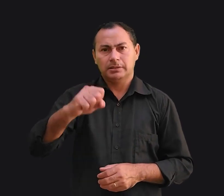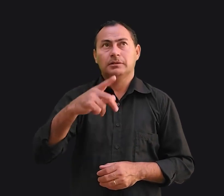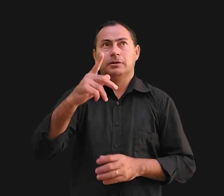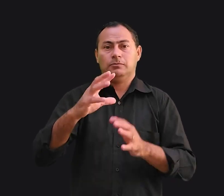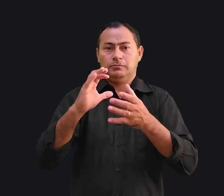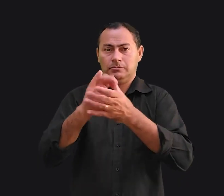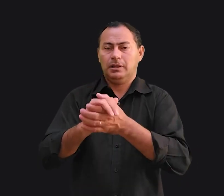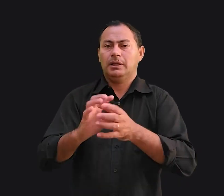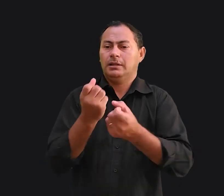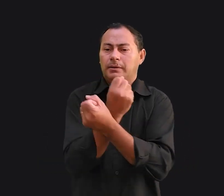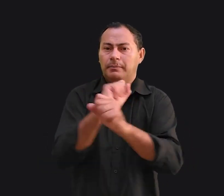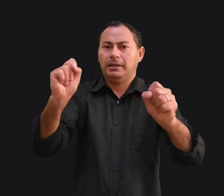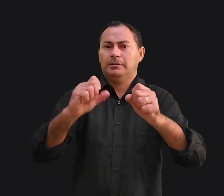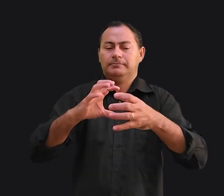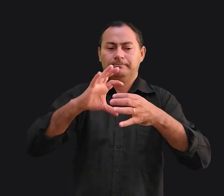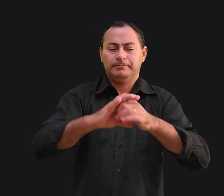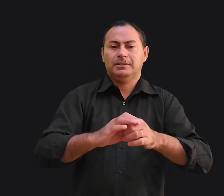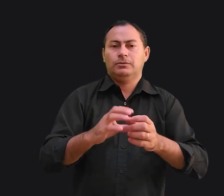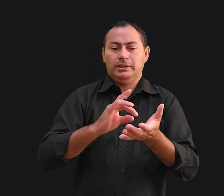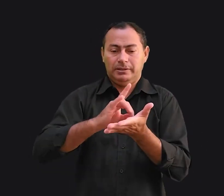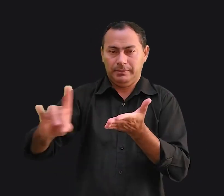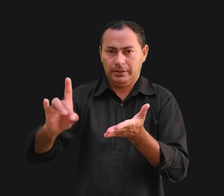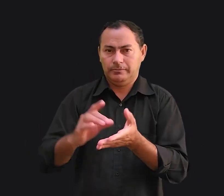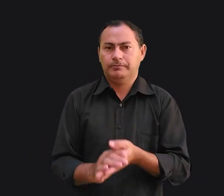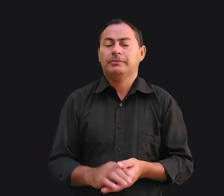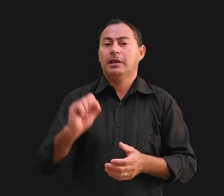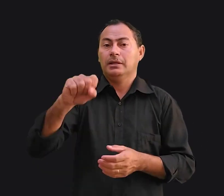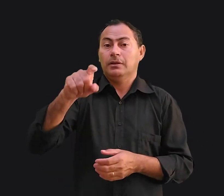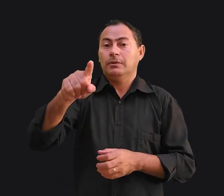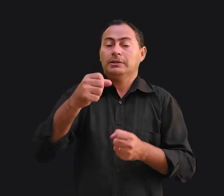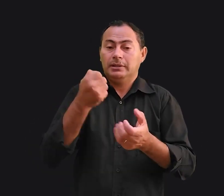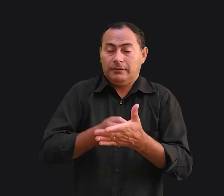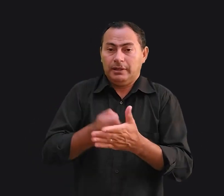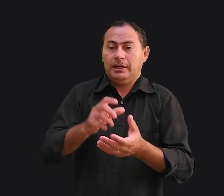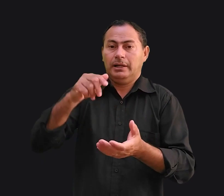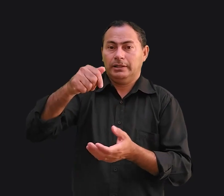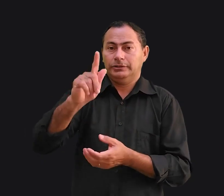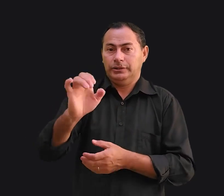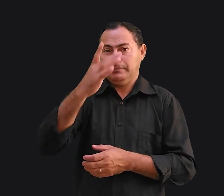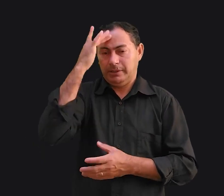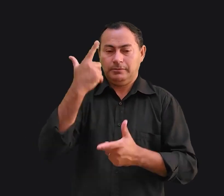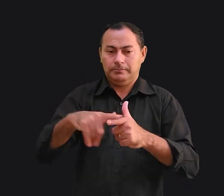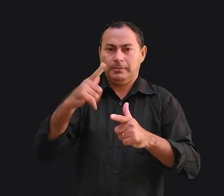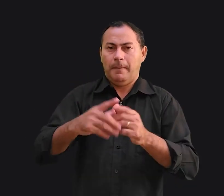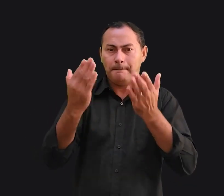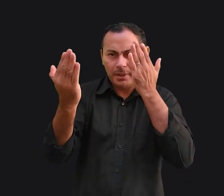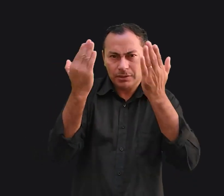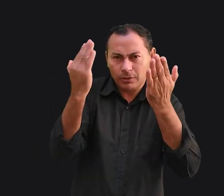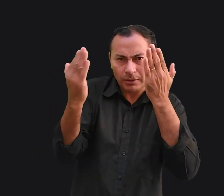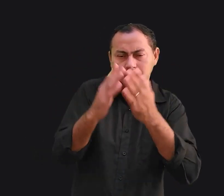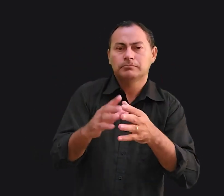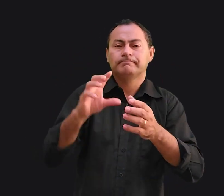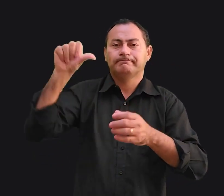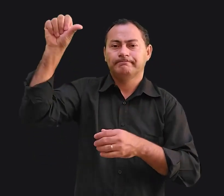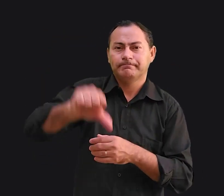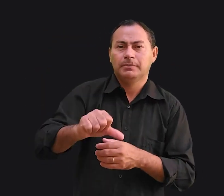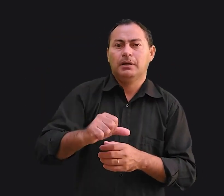que seu parceiro será liberto das garras do inimigo. É assim que você deve agir com alguém que tem problemas psicológicos que prejudicam a